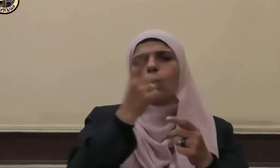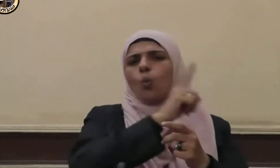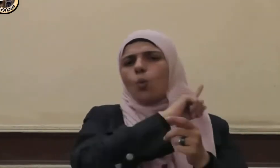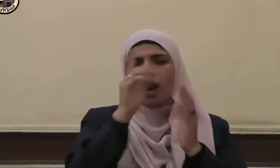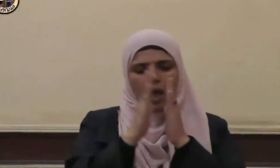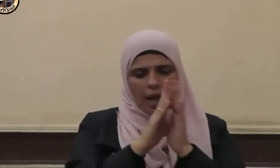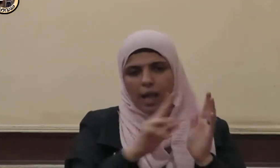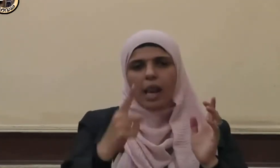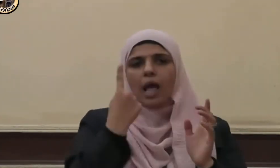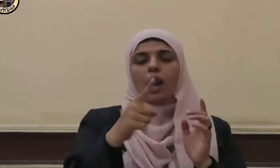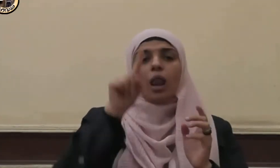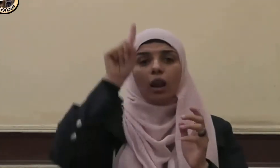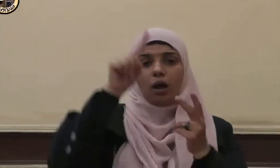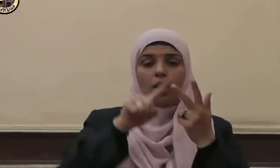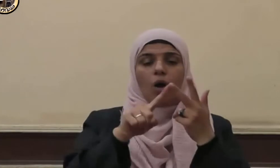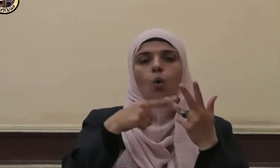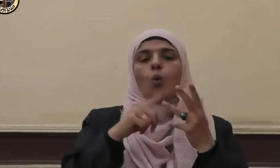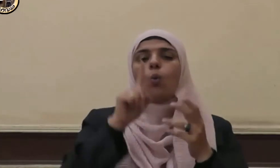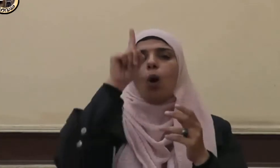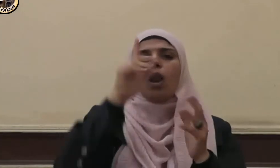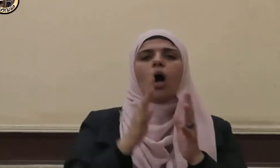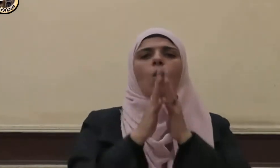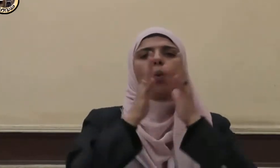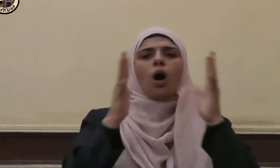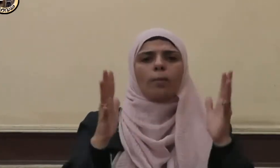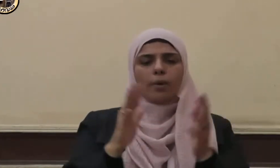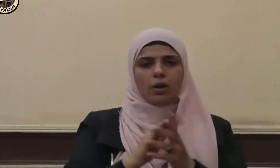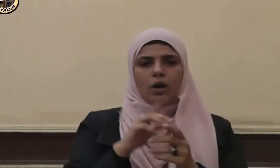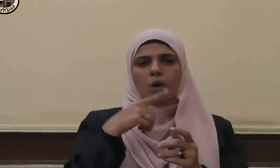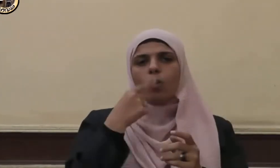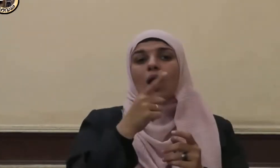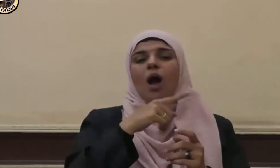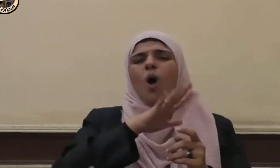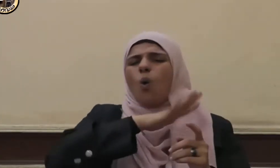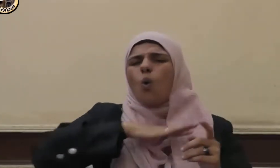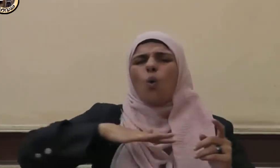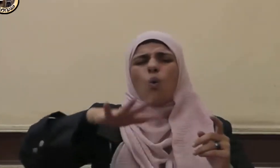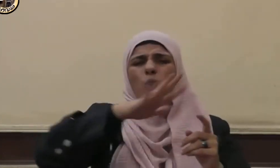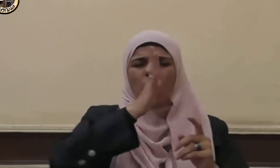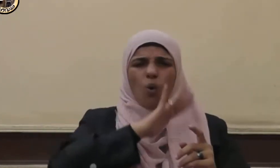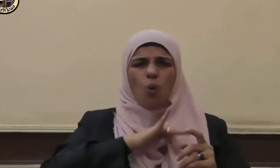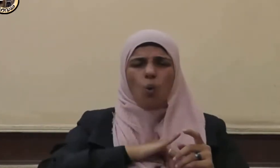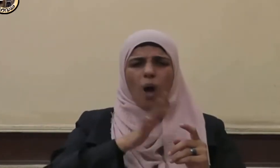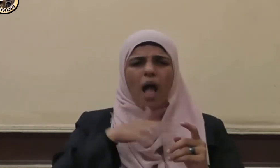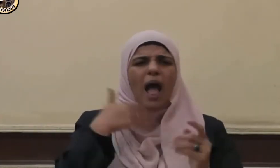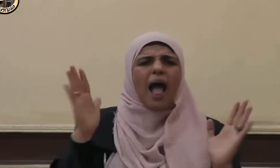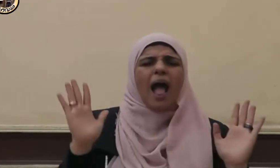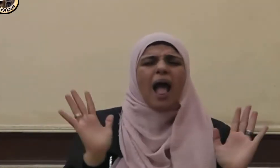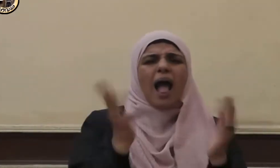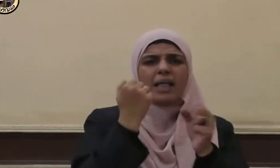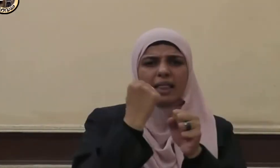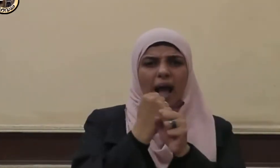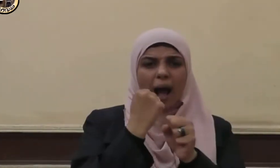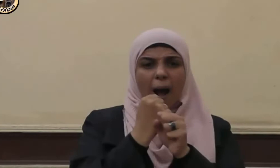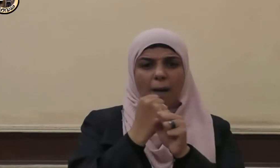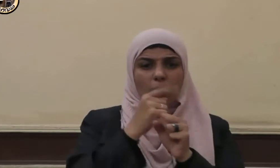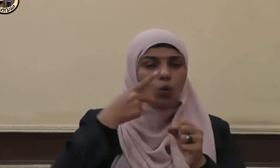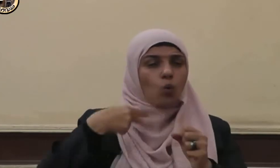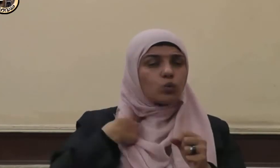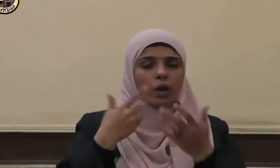إلا الله والله أكبر لا يهرك بأي من مبذات ويقول ربينا